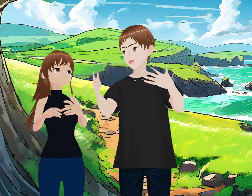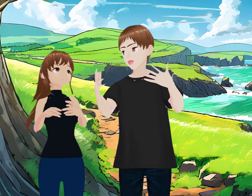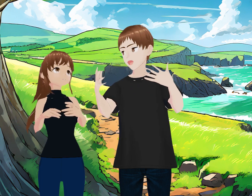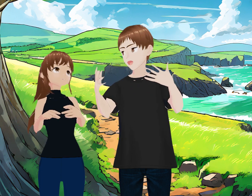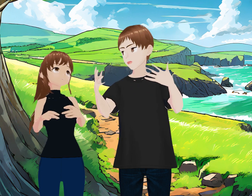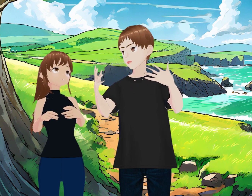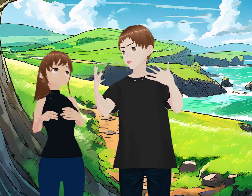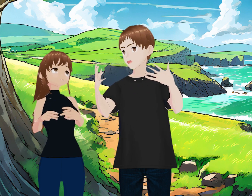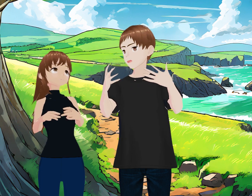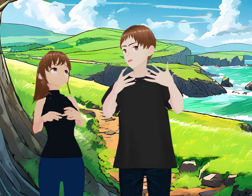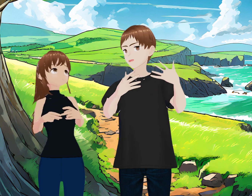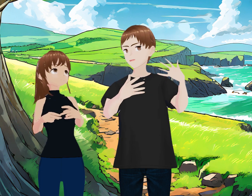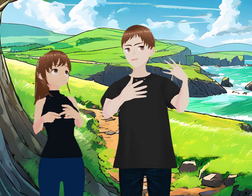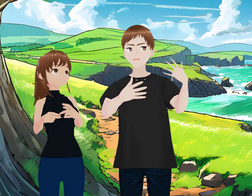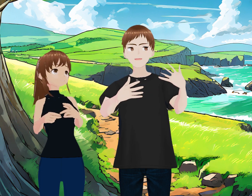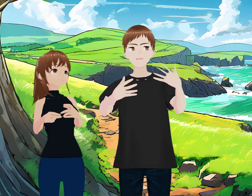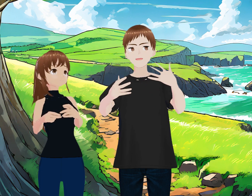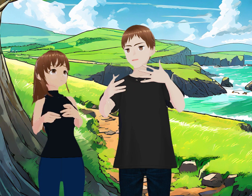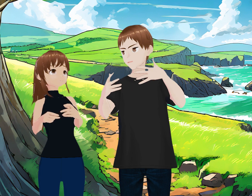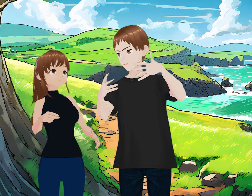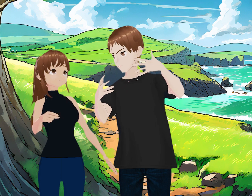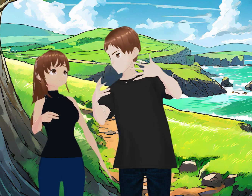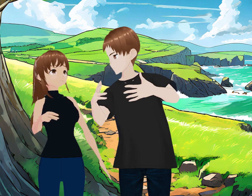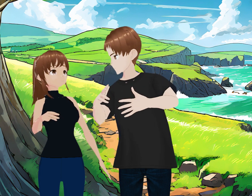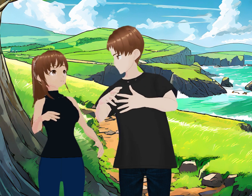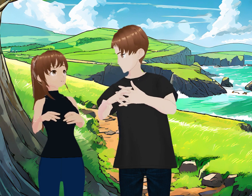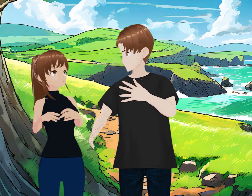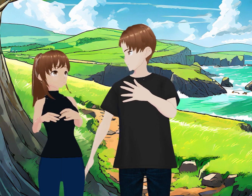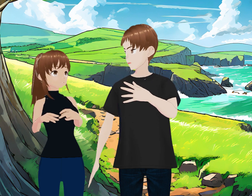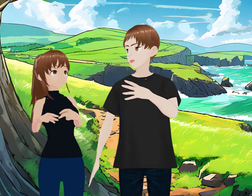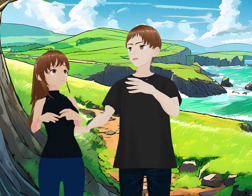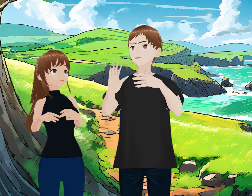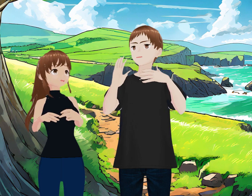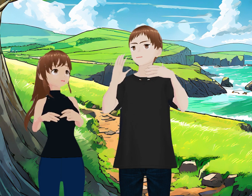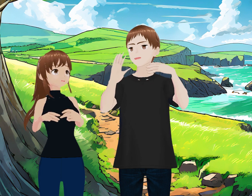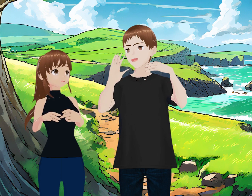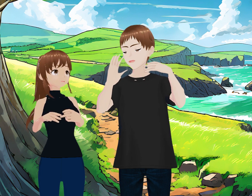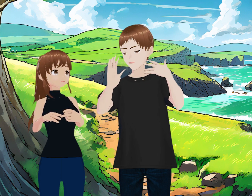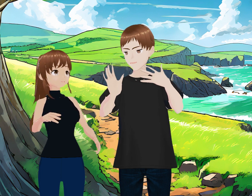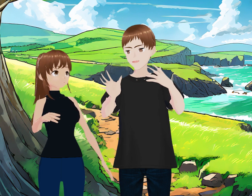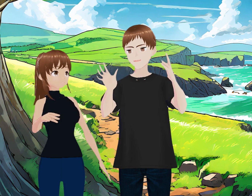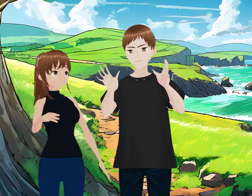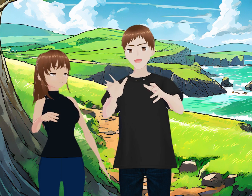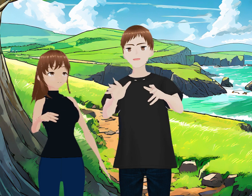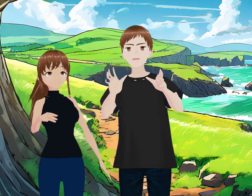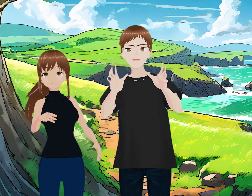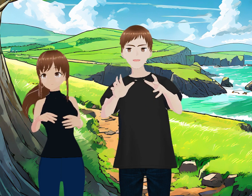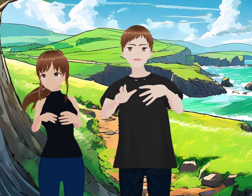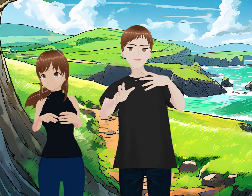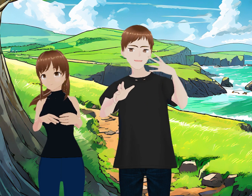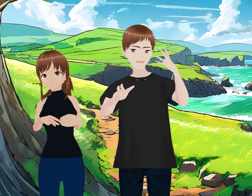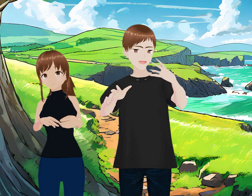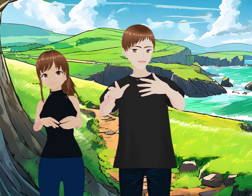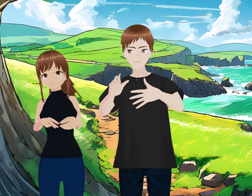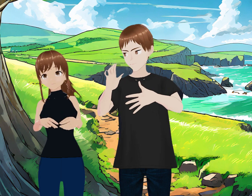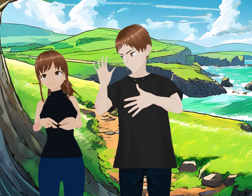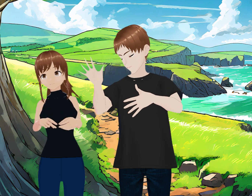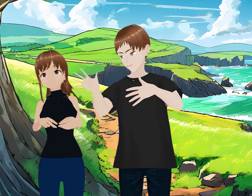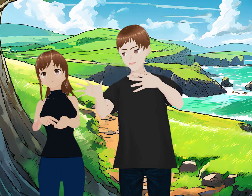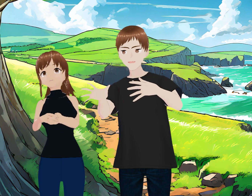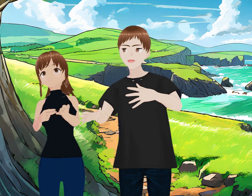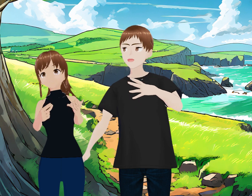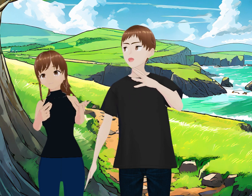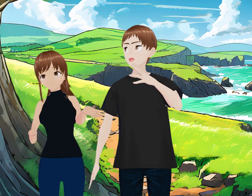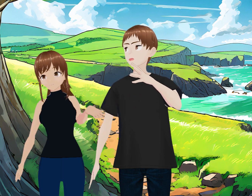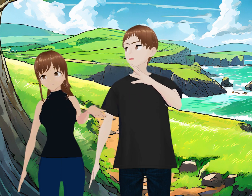Cuando me dicen, oye, pero es que en México se podrían hacer cosas muy padres que en las leyendas. Tengo amigos que han trabajado en el guión, las leyendas de la